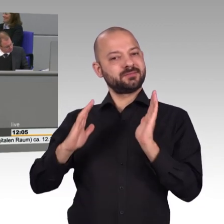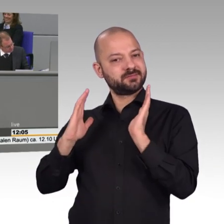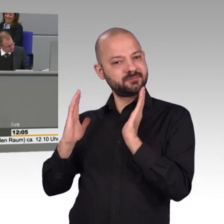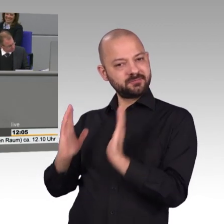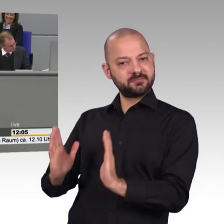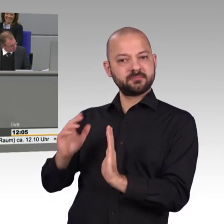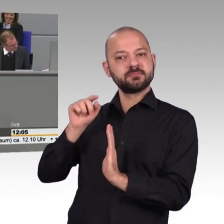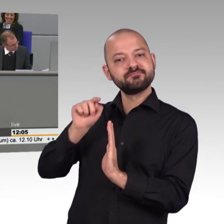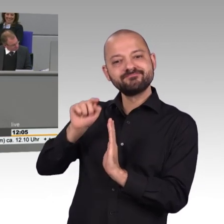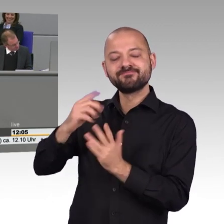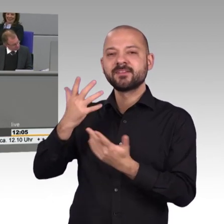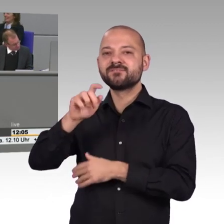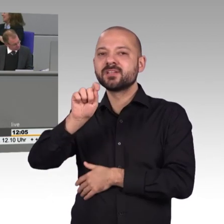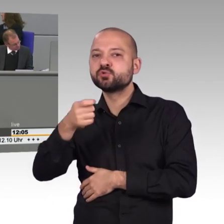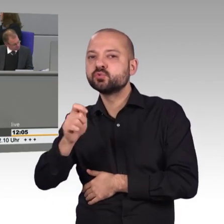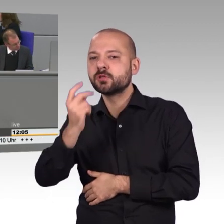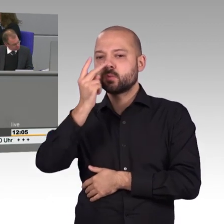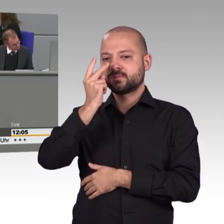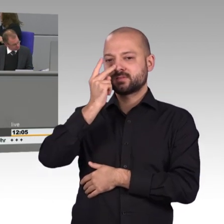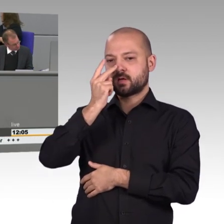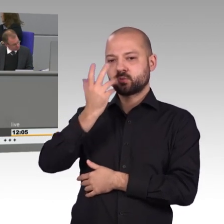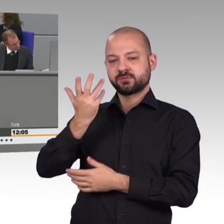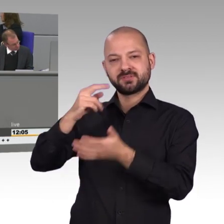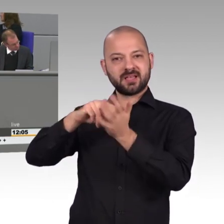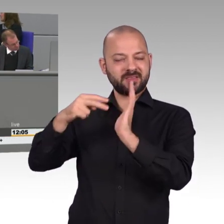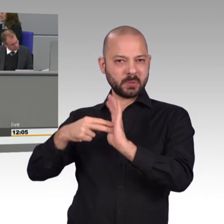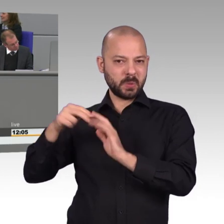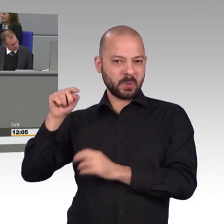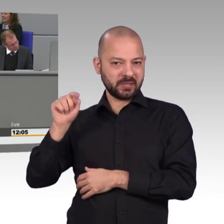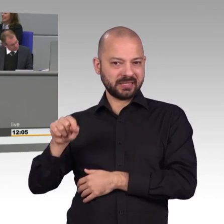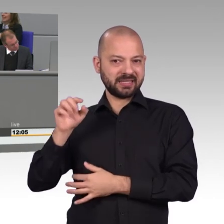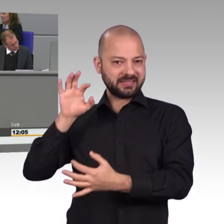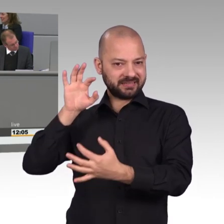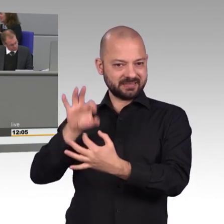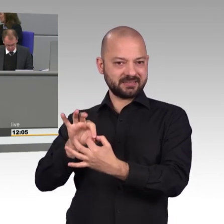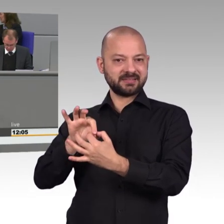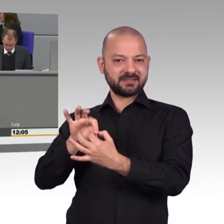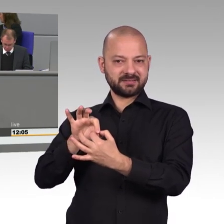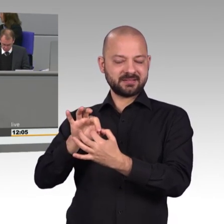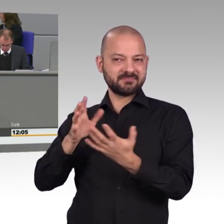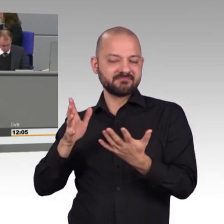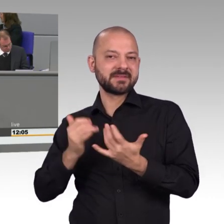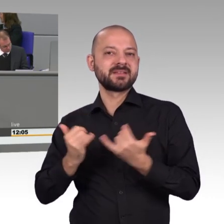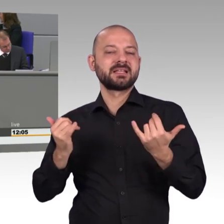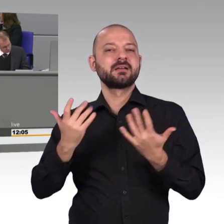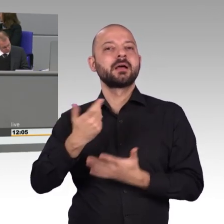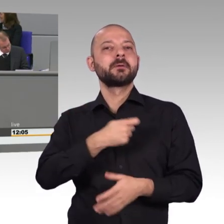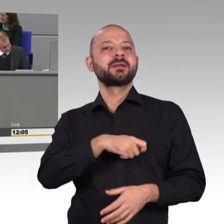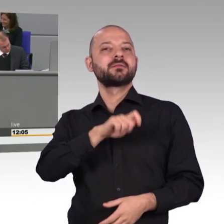Arbeit der organisierten Kriminalität erleichtert werden. Sicherheit im digitalen Raum darf keine Schutzräume